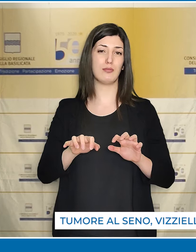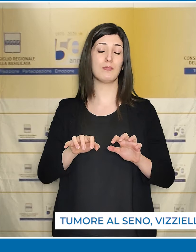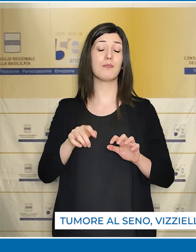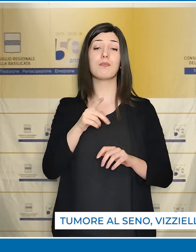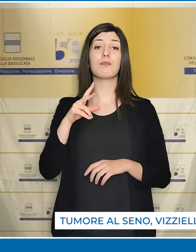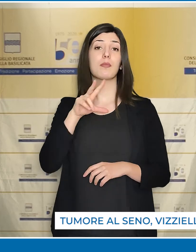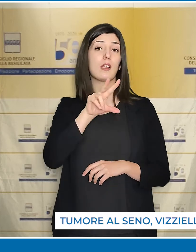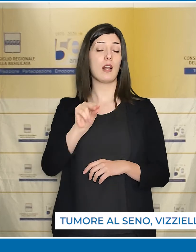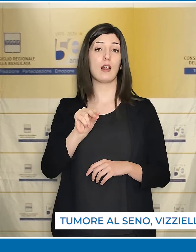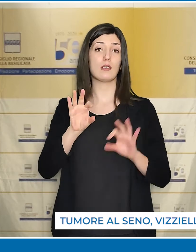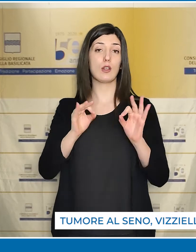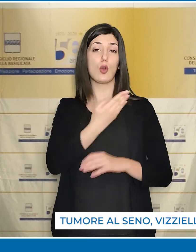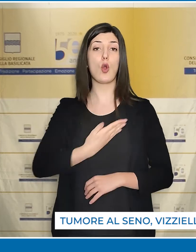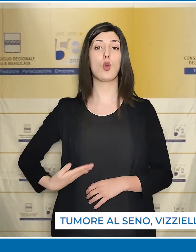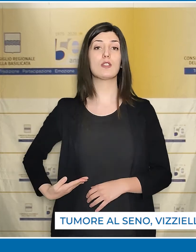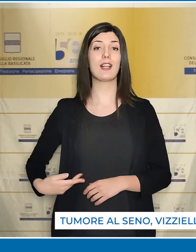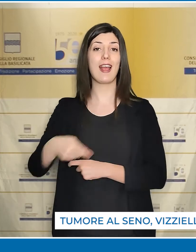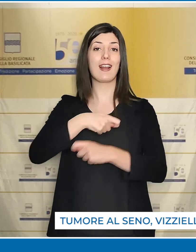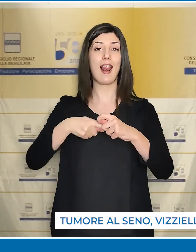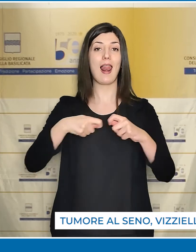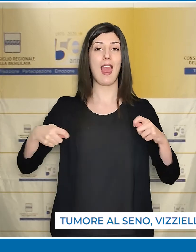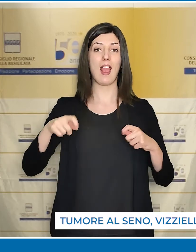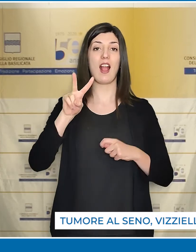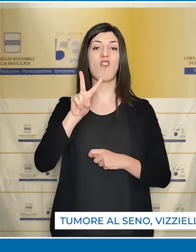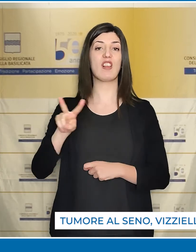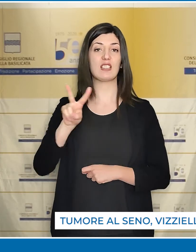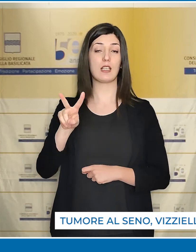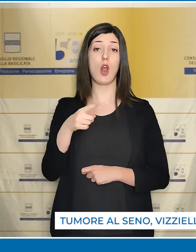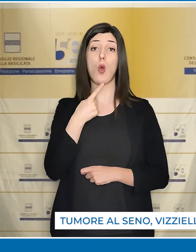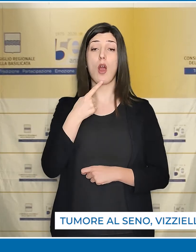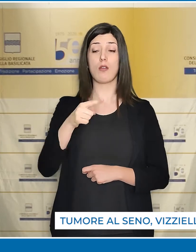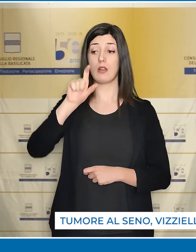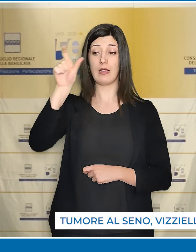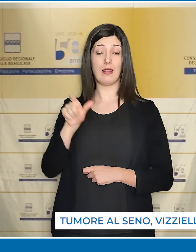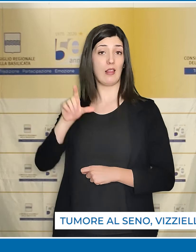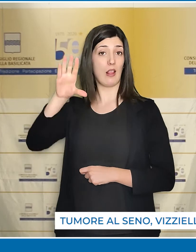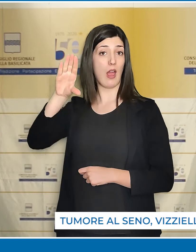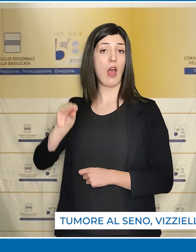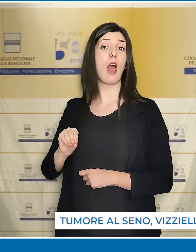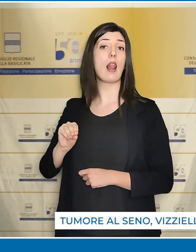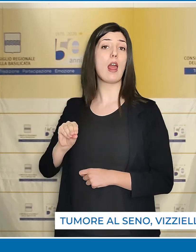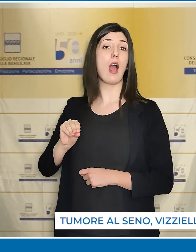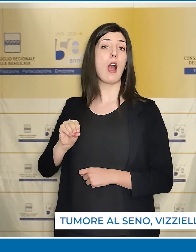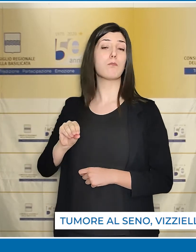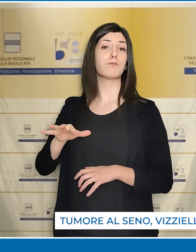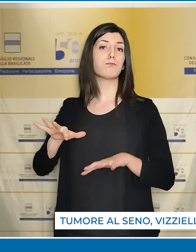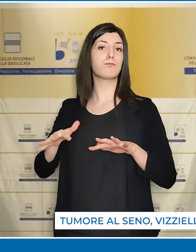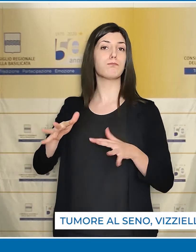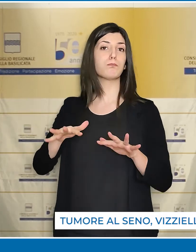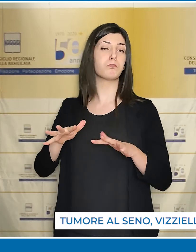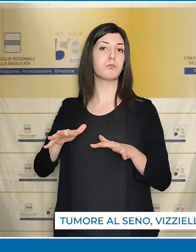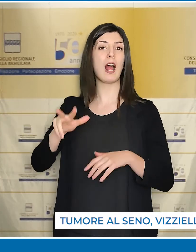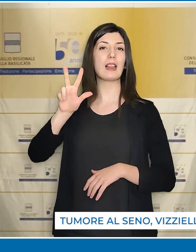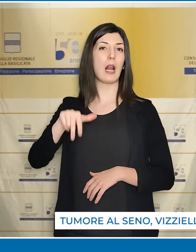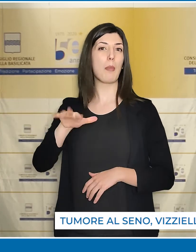il consigliere della Lega Viziello che aggiunge in Italia si stima siano più di 3